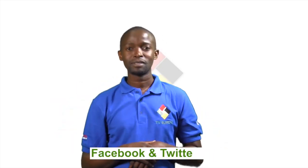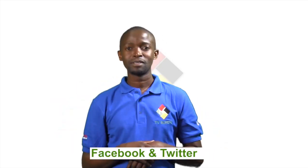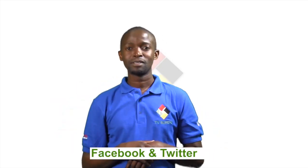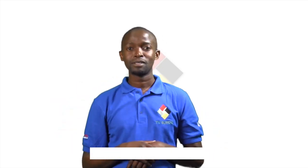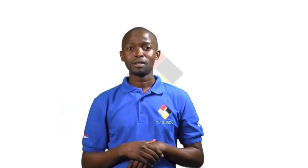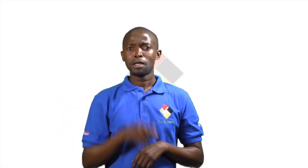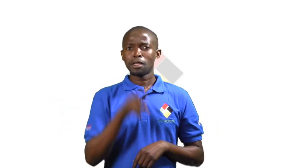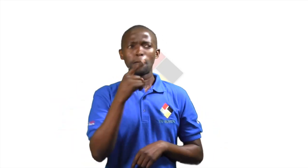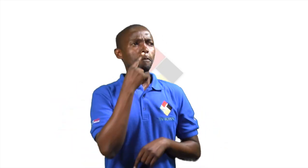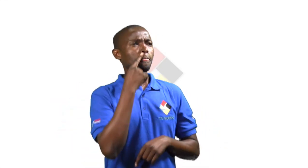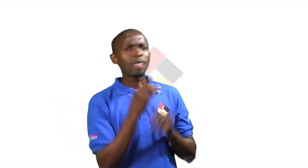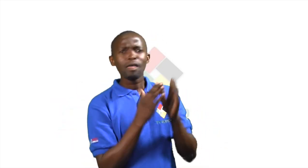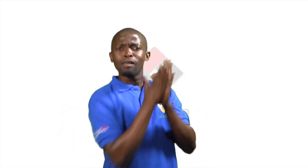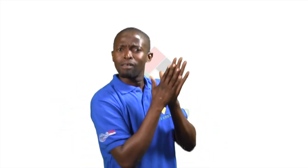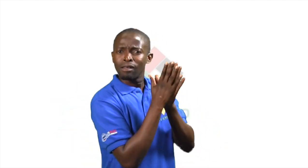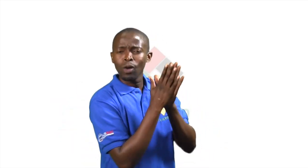Twitter.